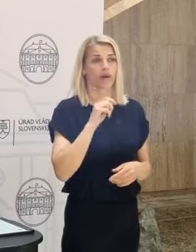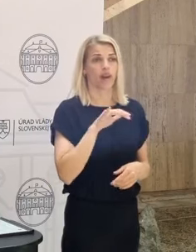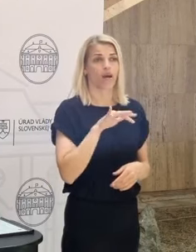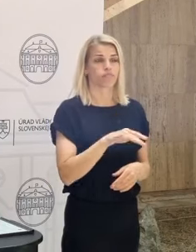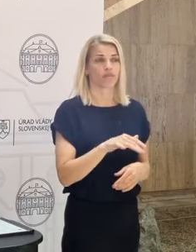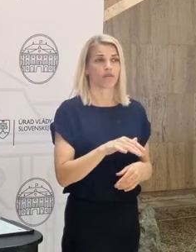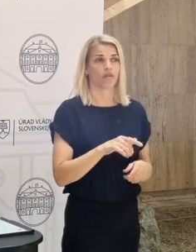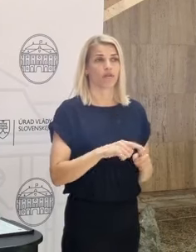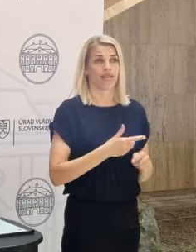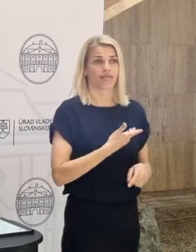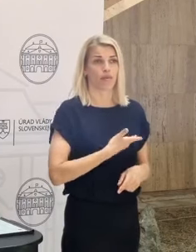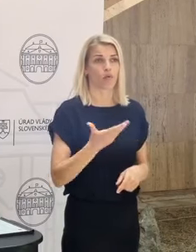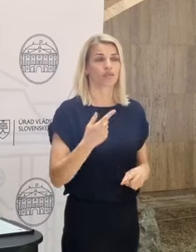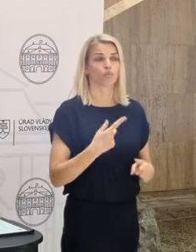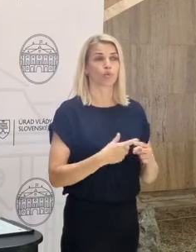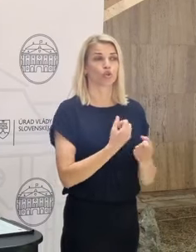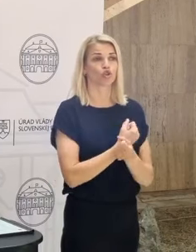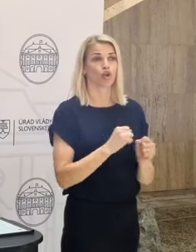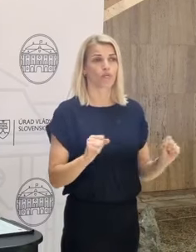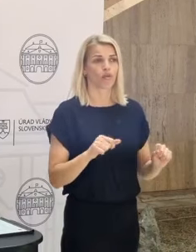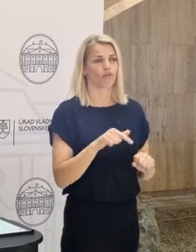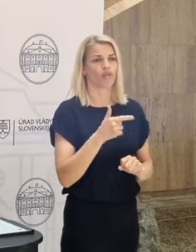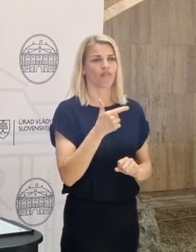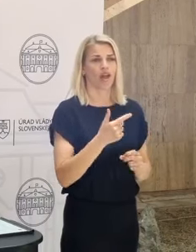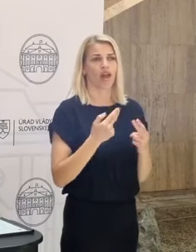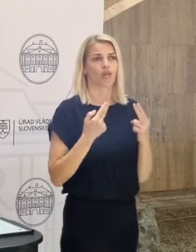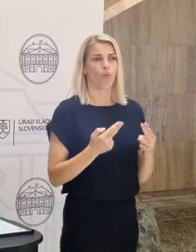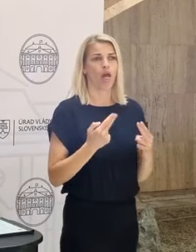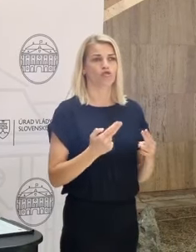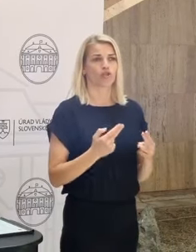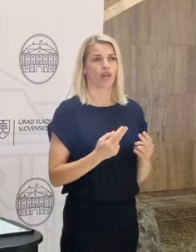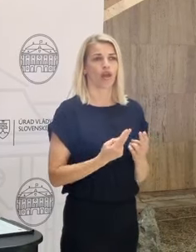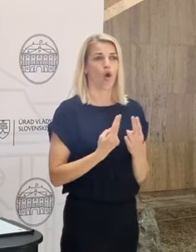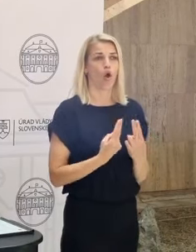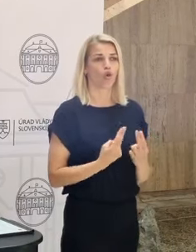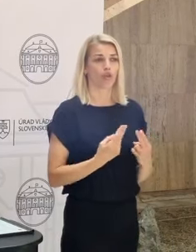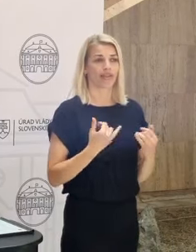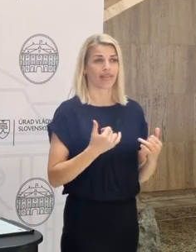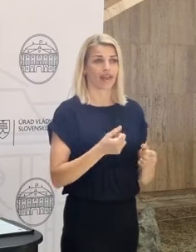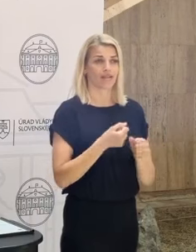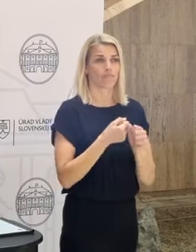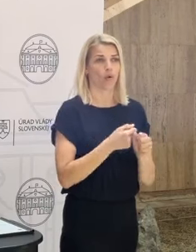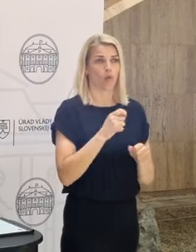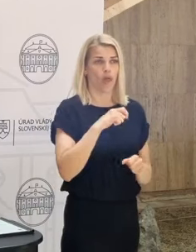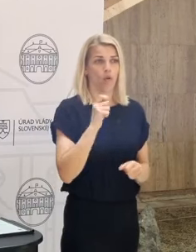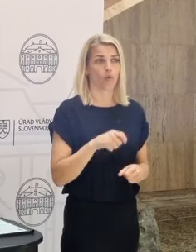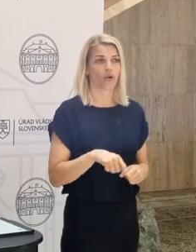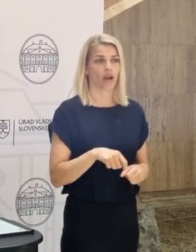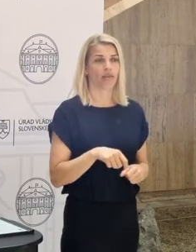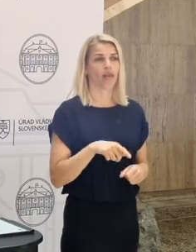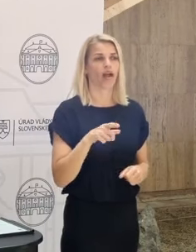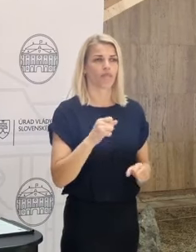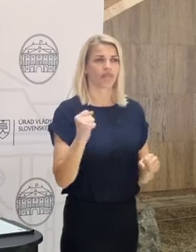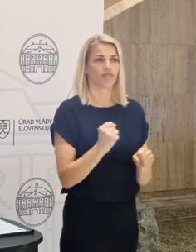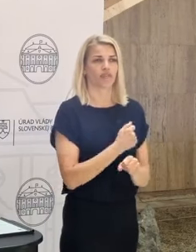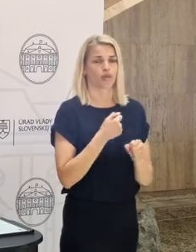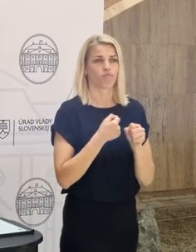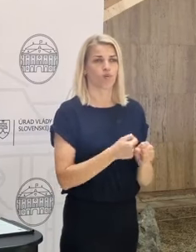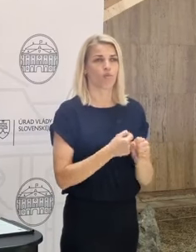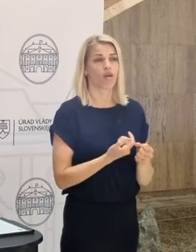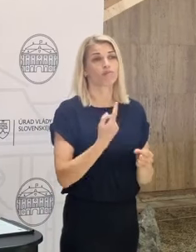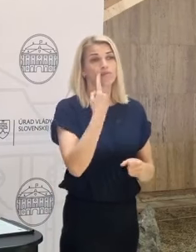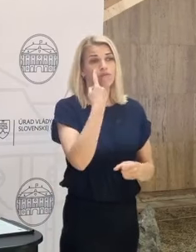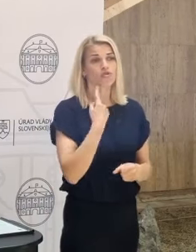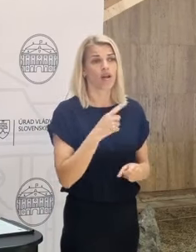bude slobodná. Toto sú dve kľúčové hodnoty, za ktoré Ukrajina dnes bojuje. Bojuje za ne veľmi tvrdo a